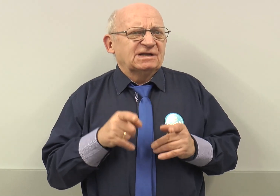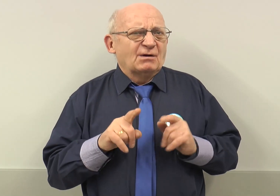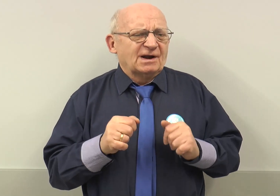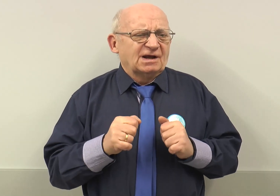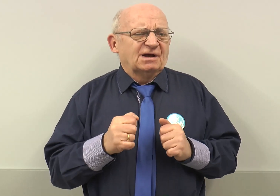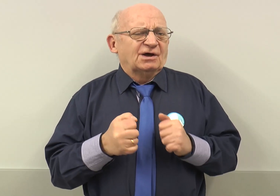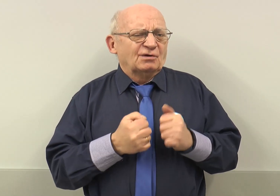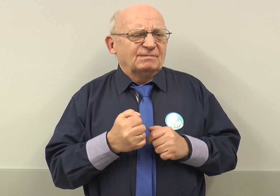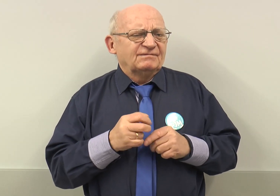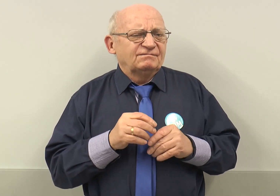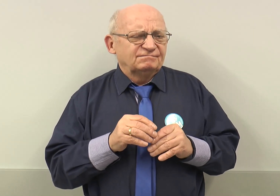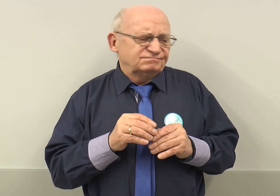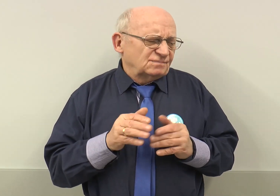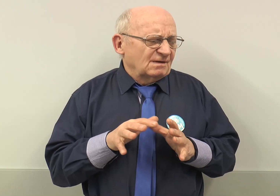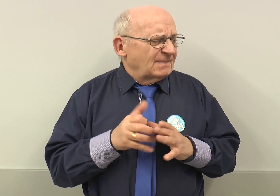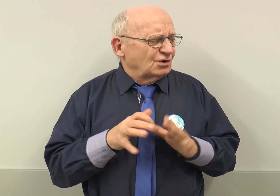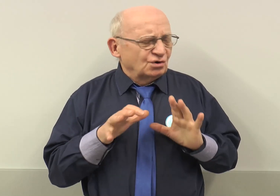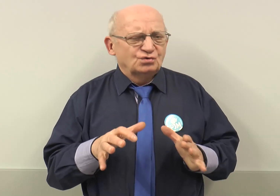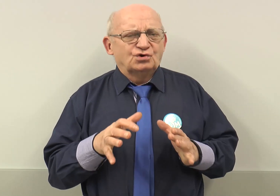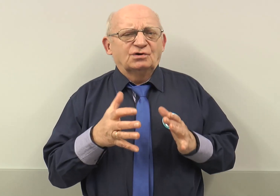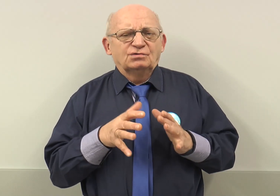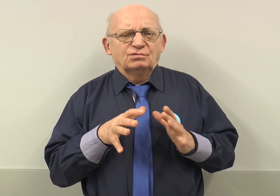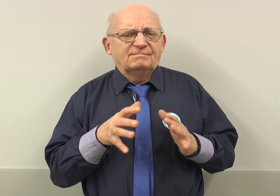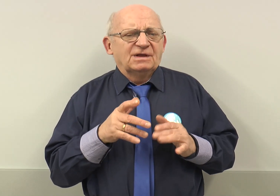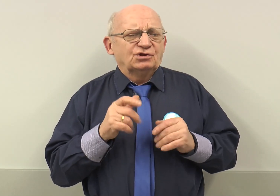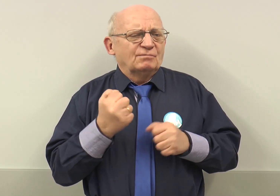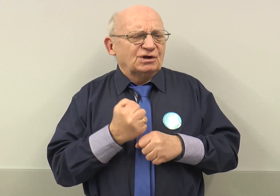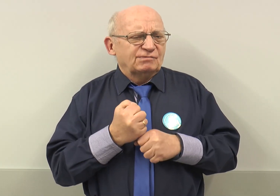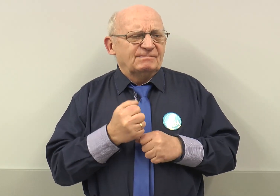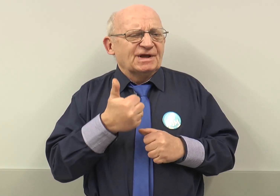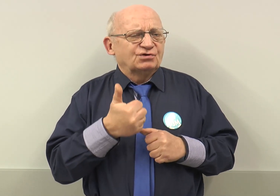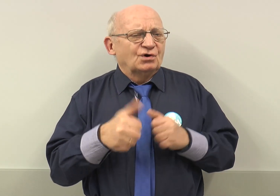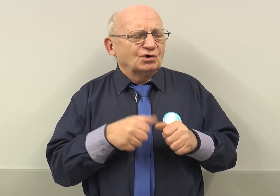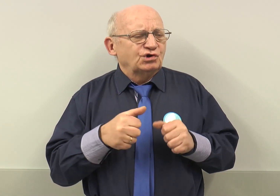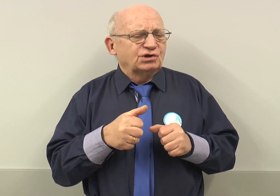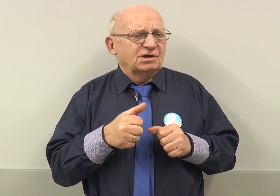działania robimy bardzo dużo. Zrobiliśmy pierwszą rocznicę